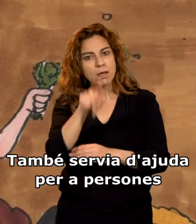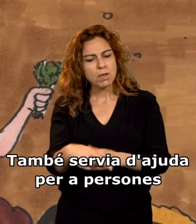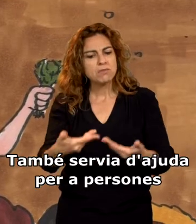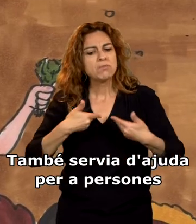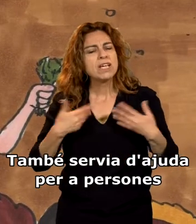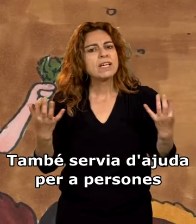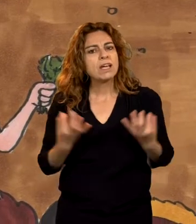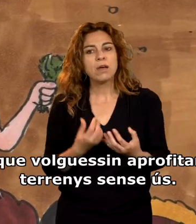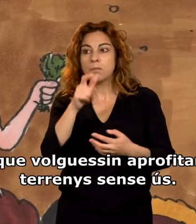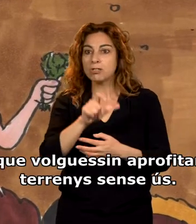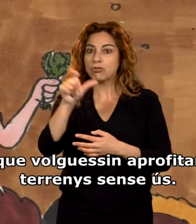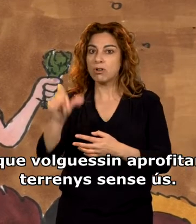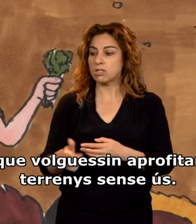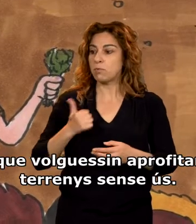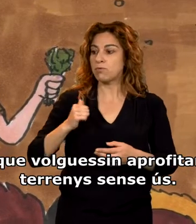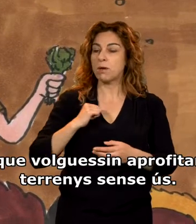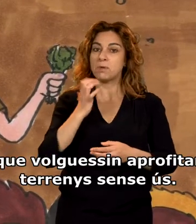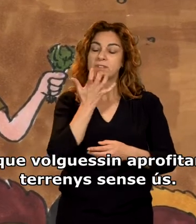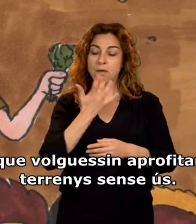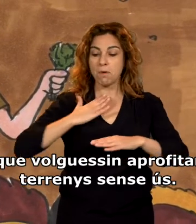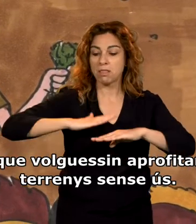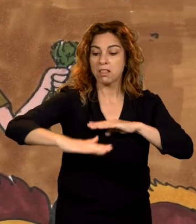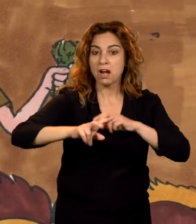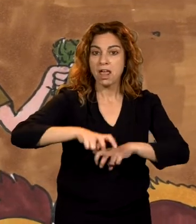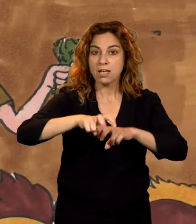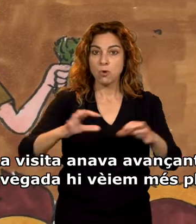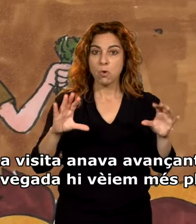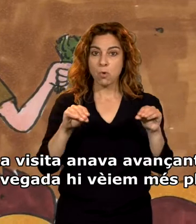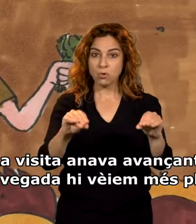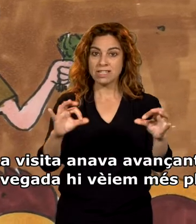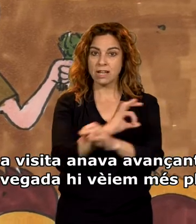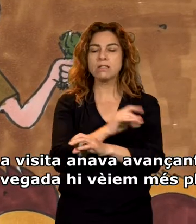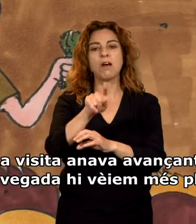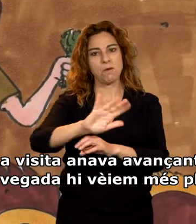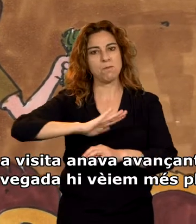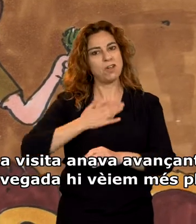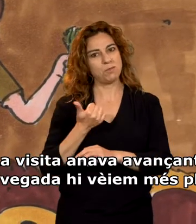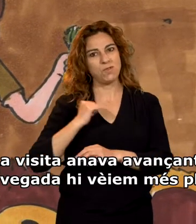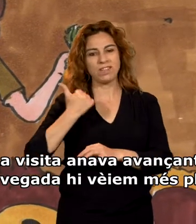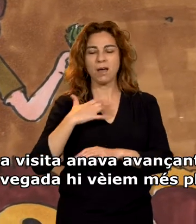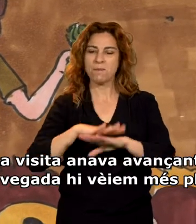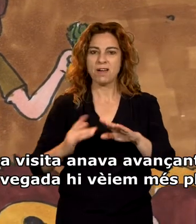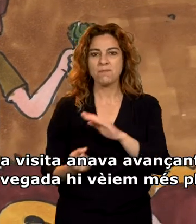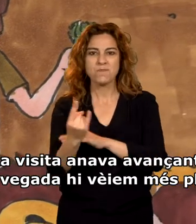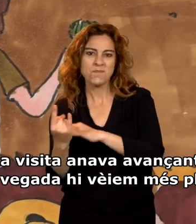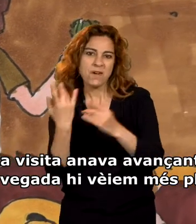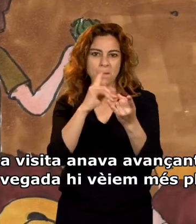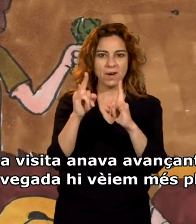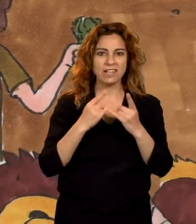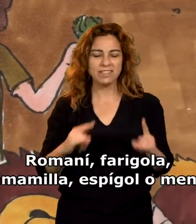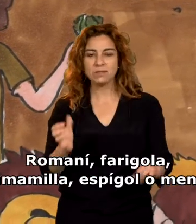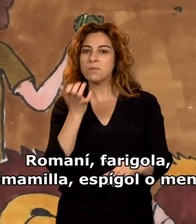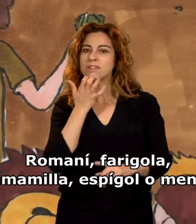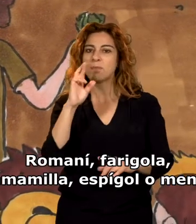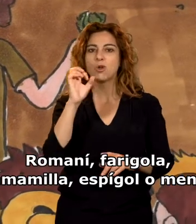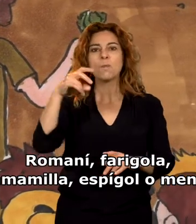servia d'ajuda per a persones que volguessin aprofitar terrenys sensús. La visita anava avançant, i cada vegada hi veien més plantes.